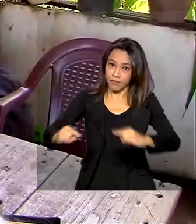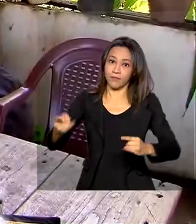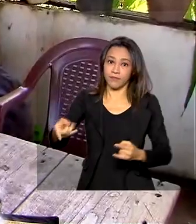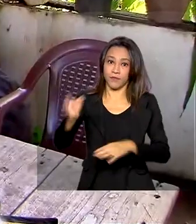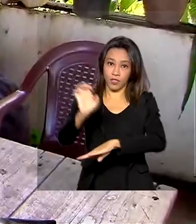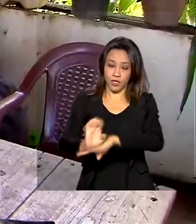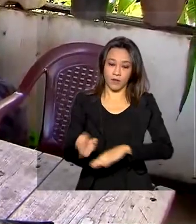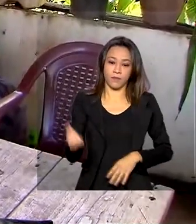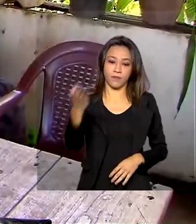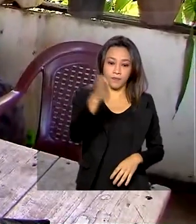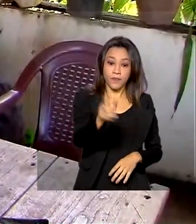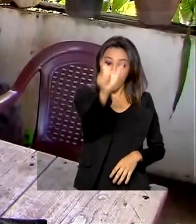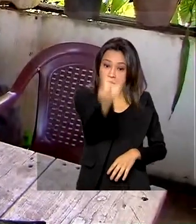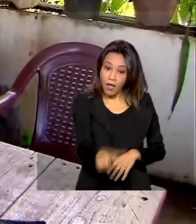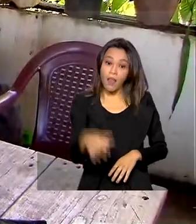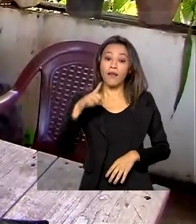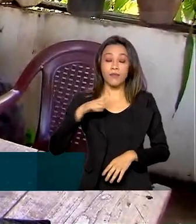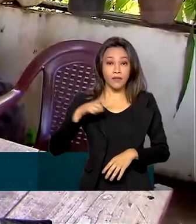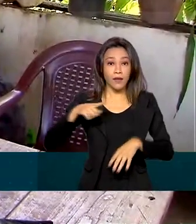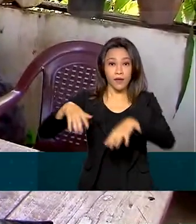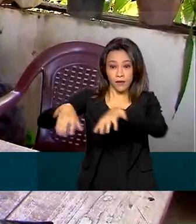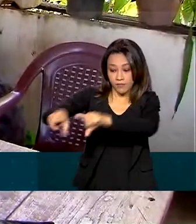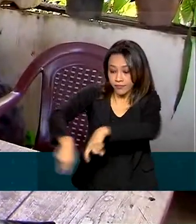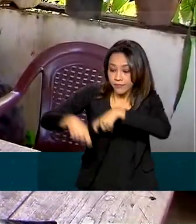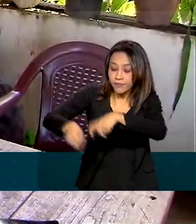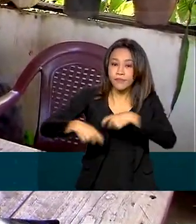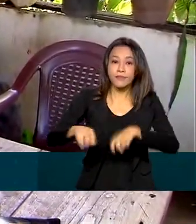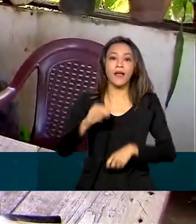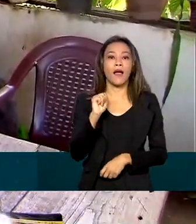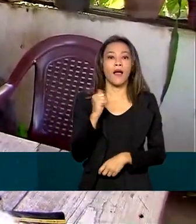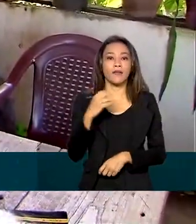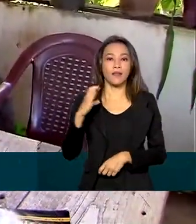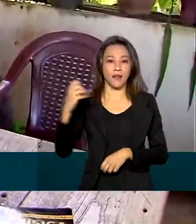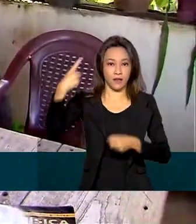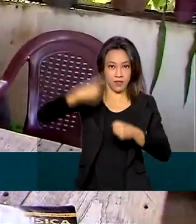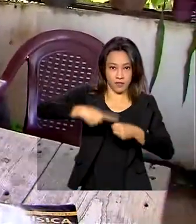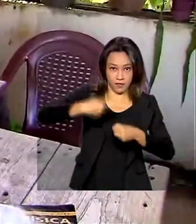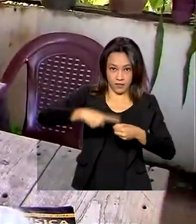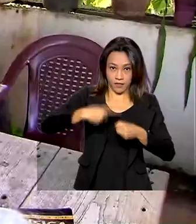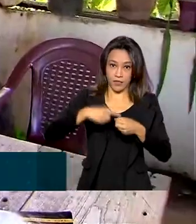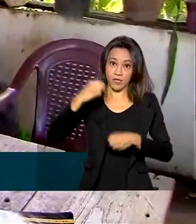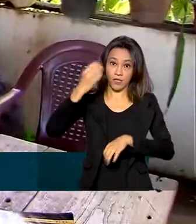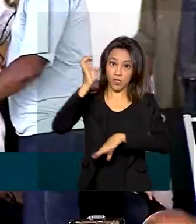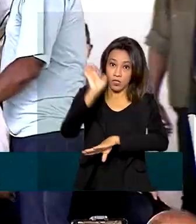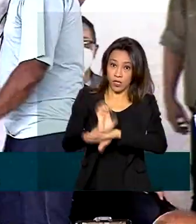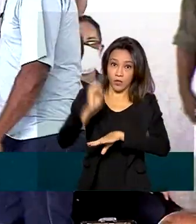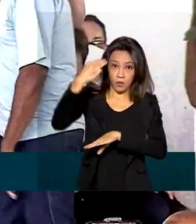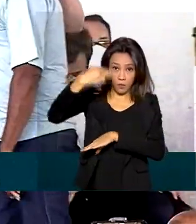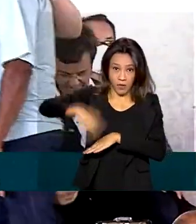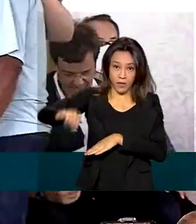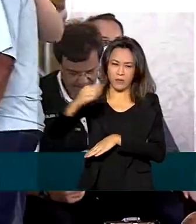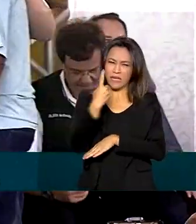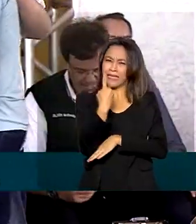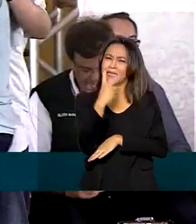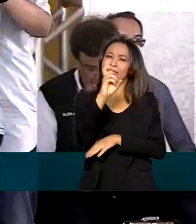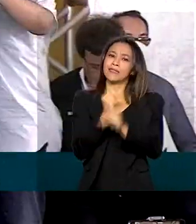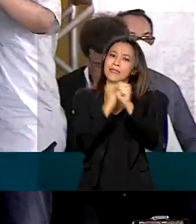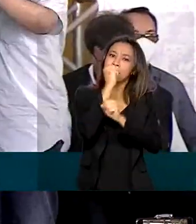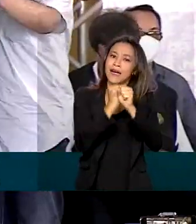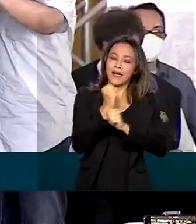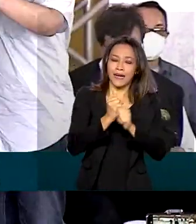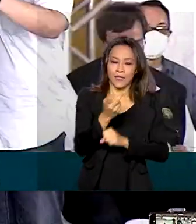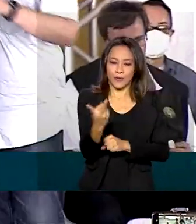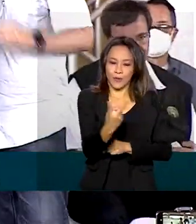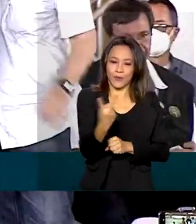Francisca tem uma propriedade rural em Açailândia, no estado do Maranhão. E depois de 15 anos, ela e o marido Antônio